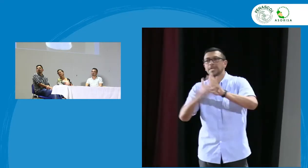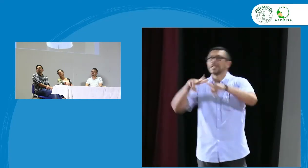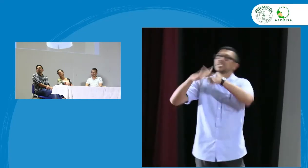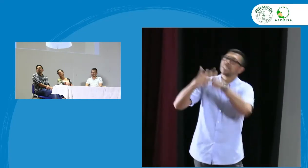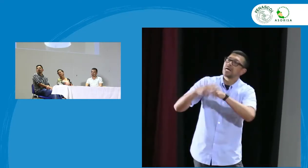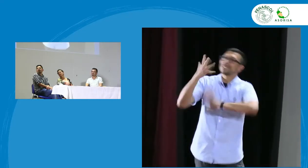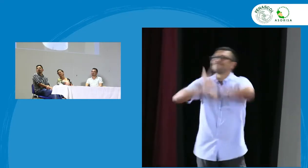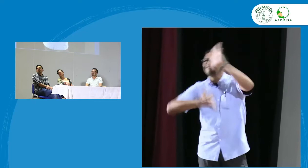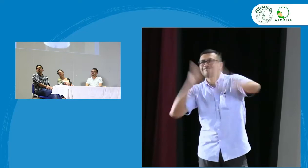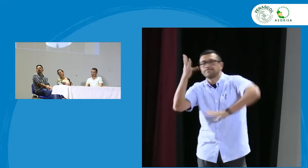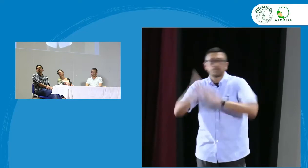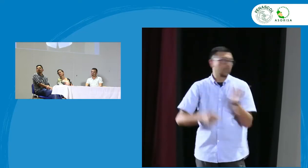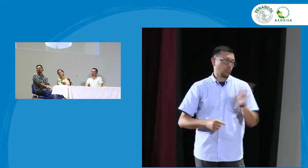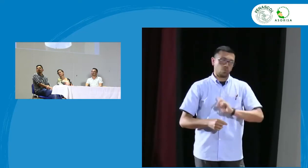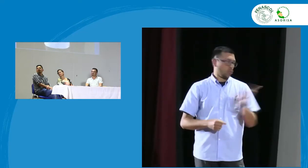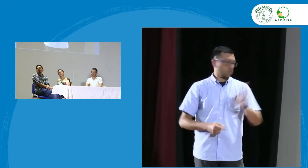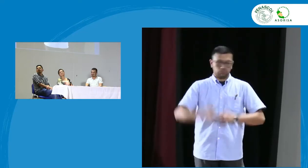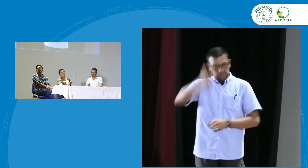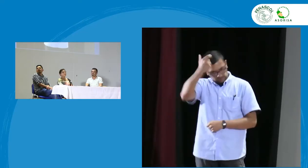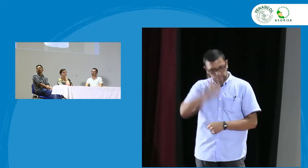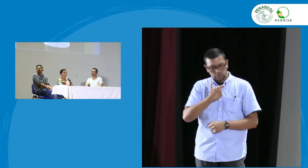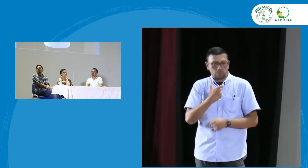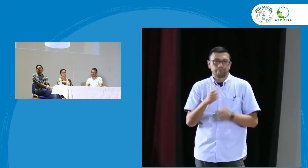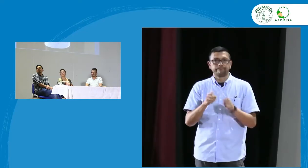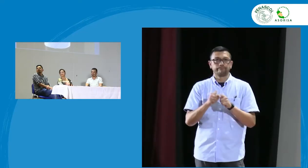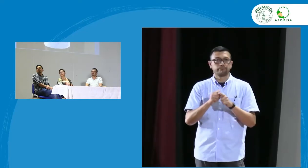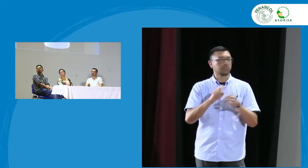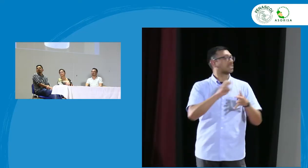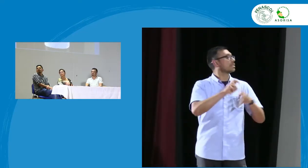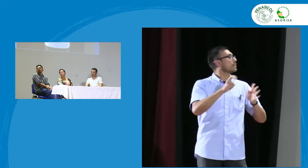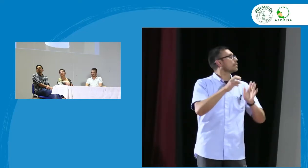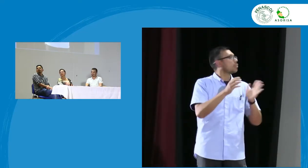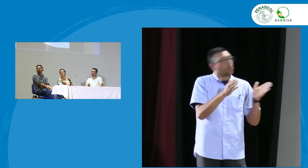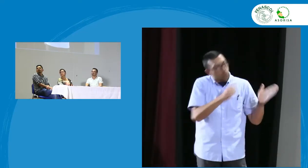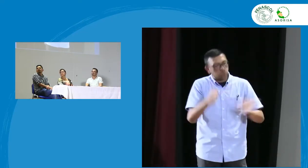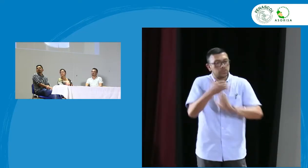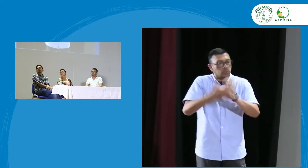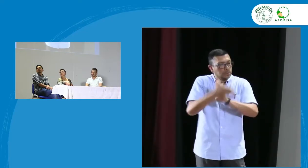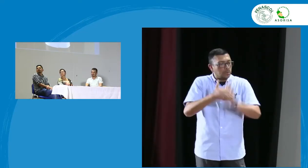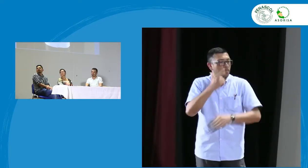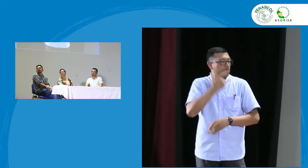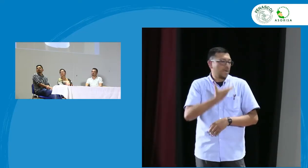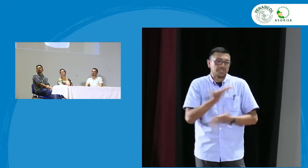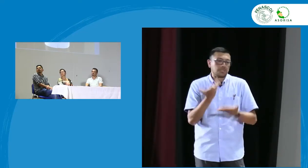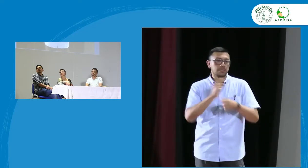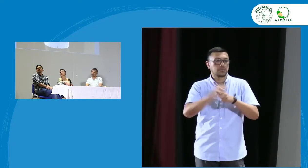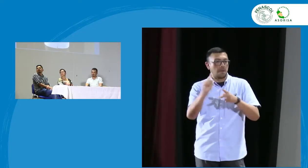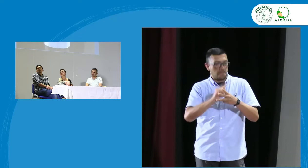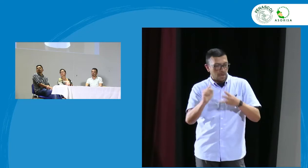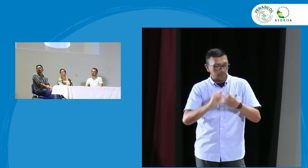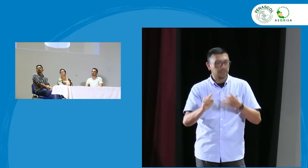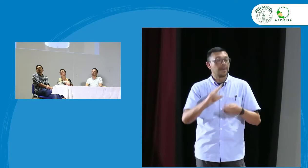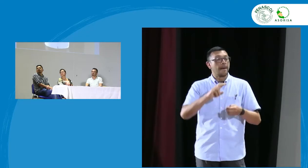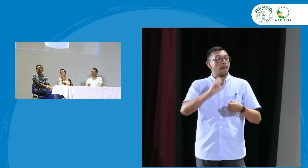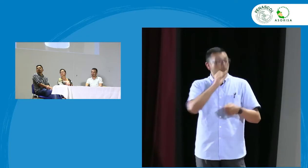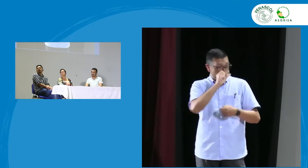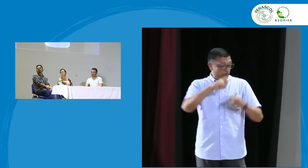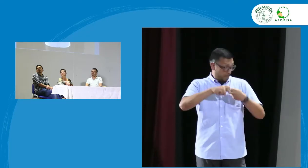pero siempre con respecto al tema de los talleres de lengua de señas dictado para los padres